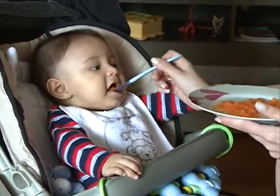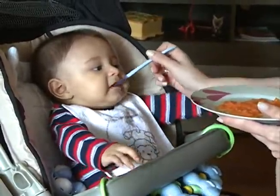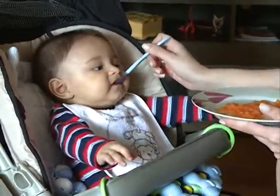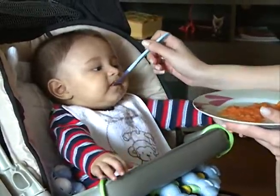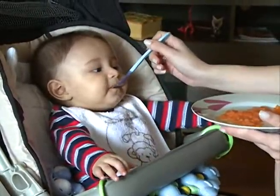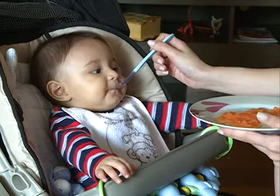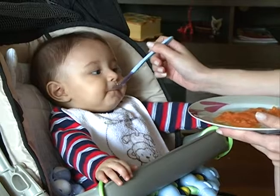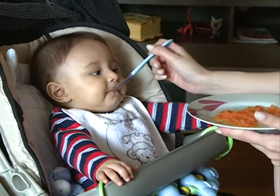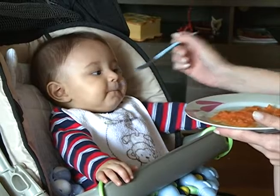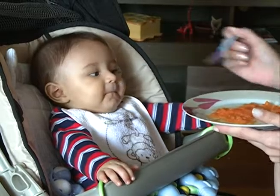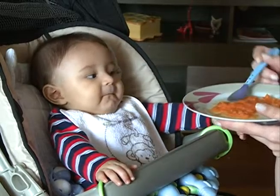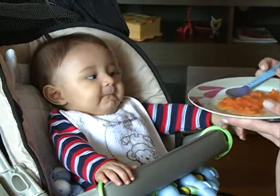E assim ficou pronto.